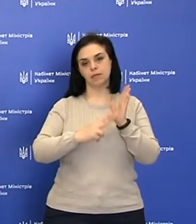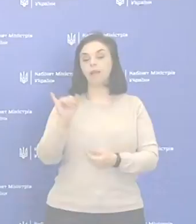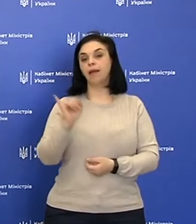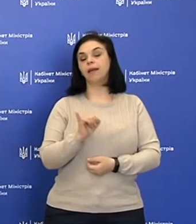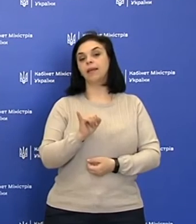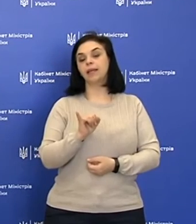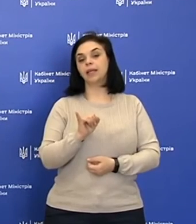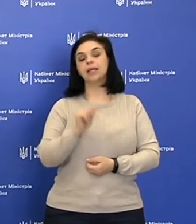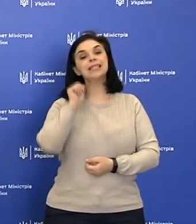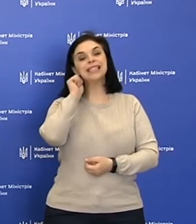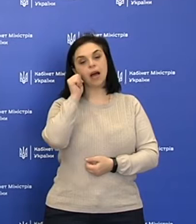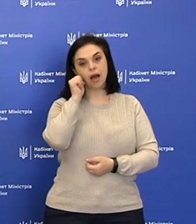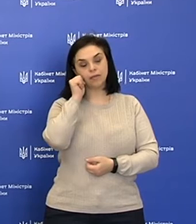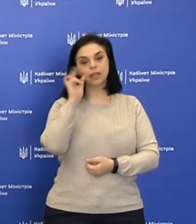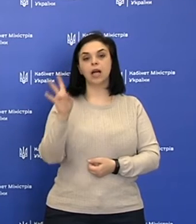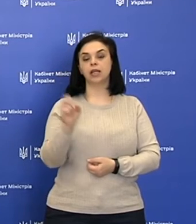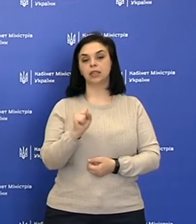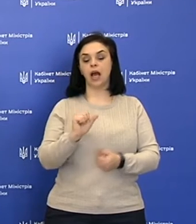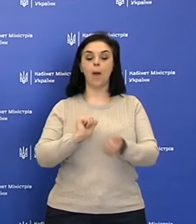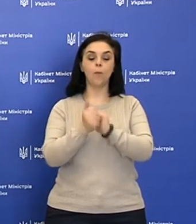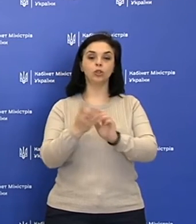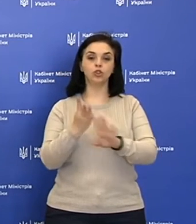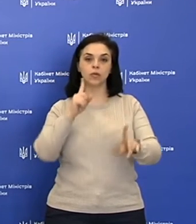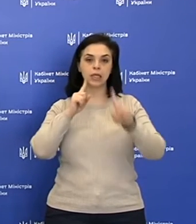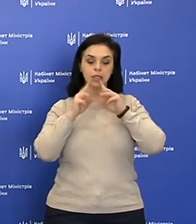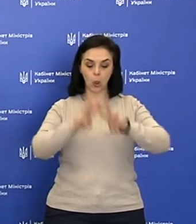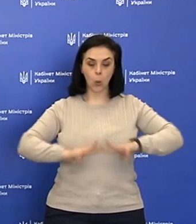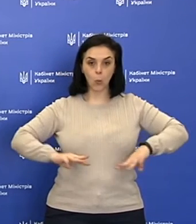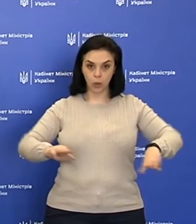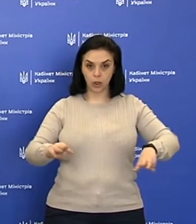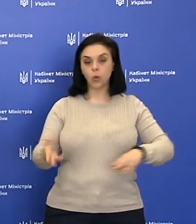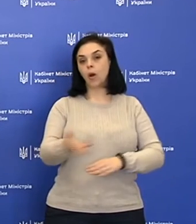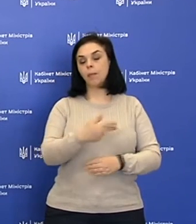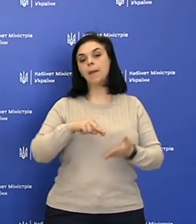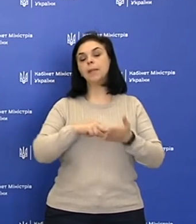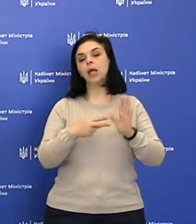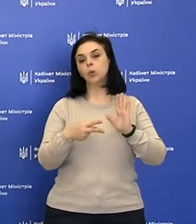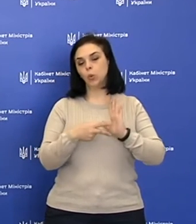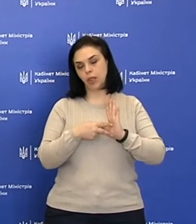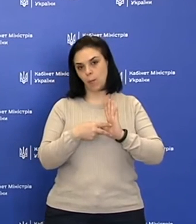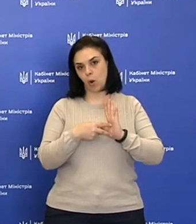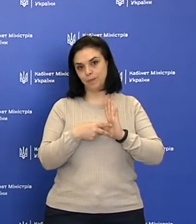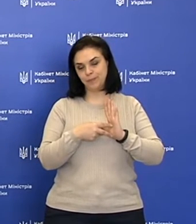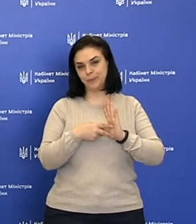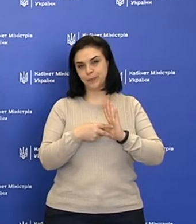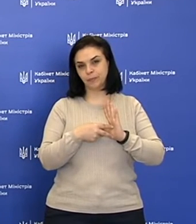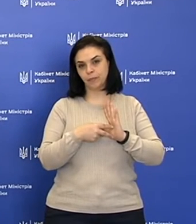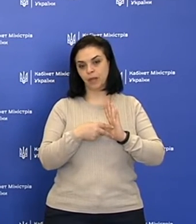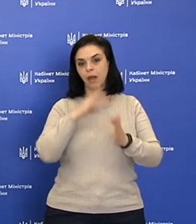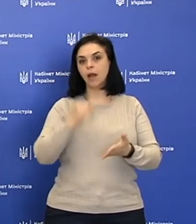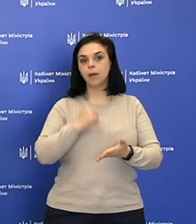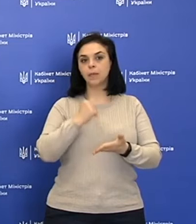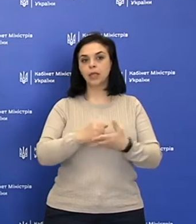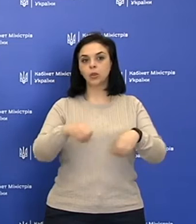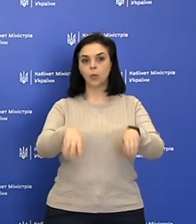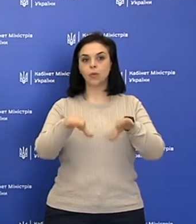Завтра на позачерговому засіданні уряду ми плануємо прийняти